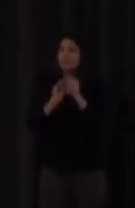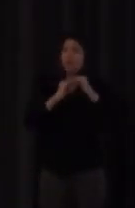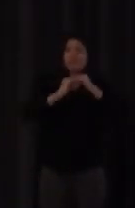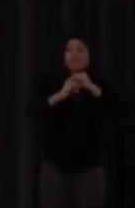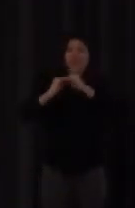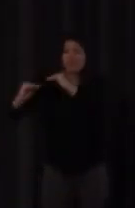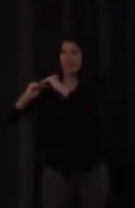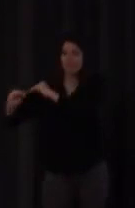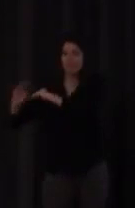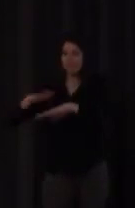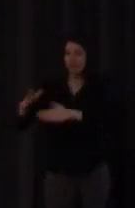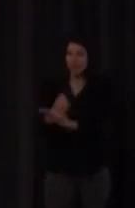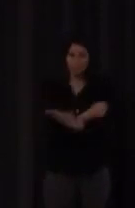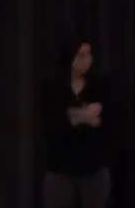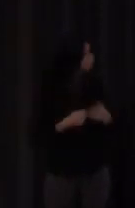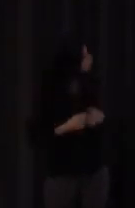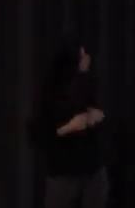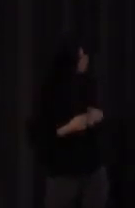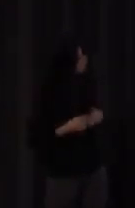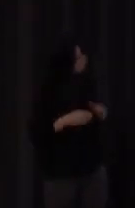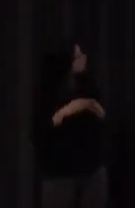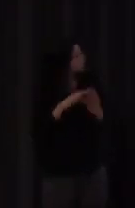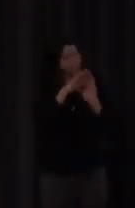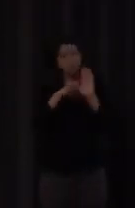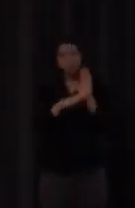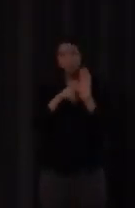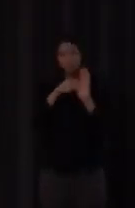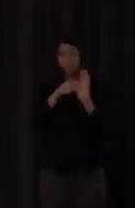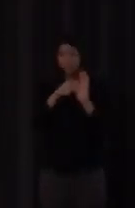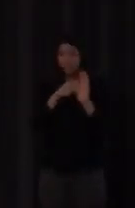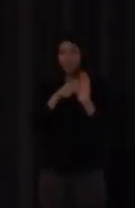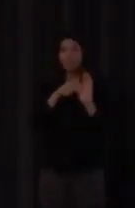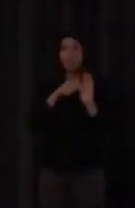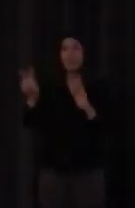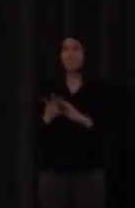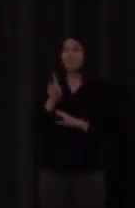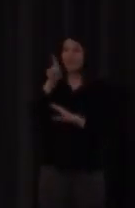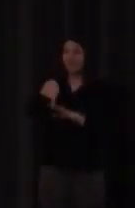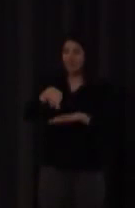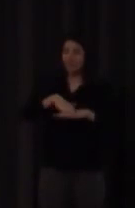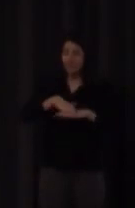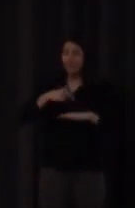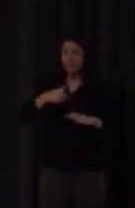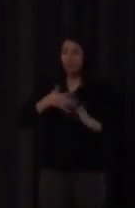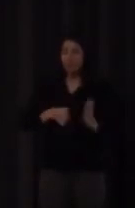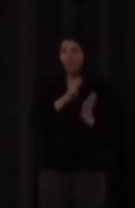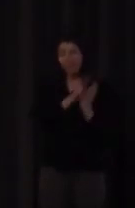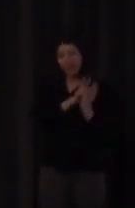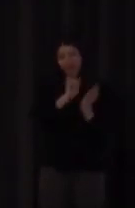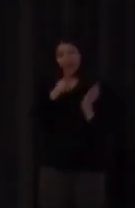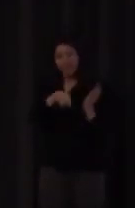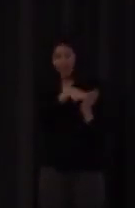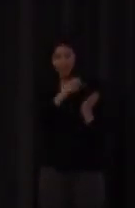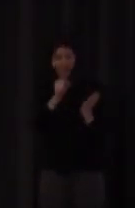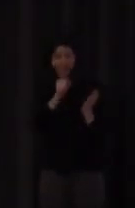y esto sirve también para leer y entender cuestiones morfológicas de ahí es muy fácil